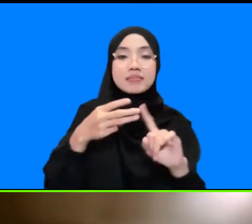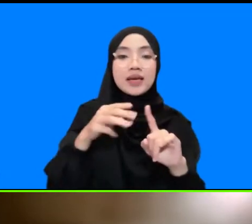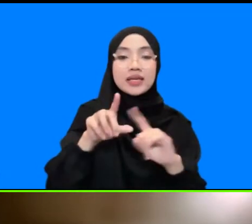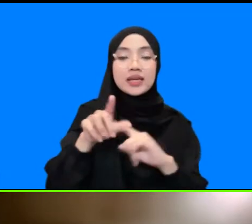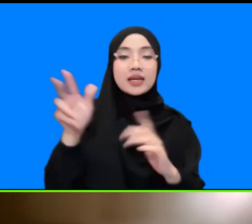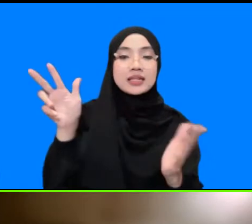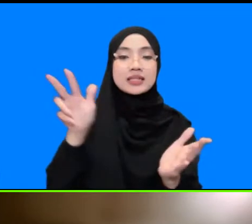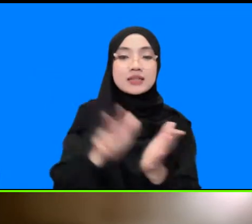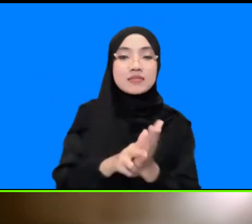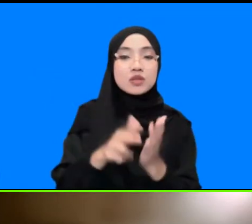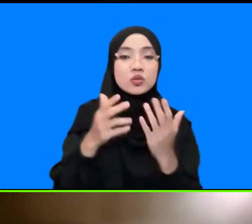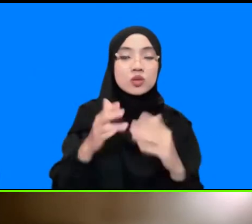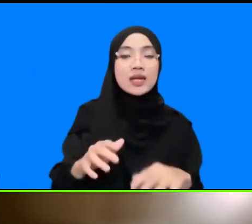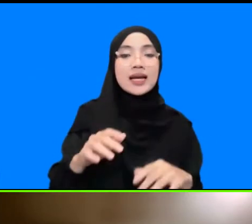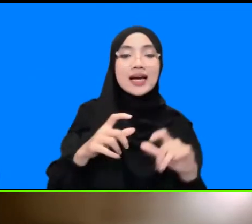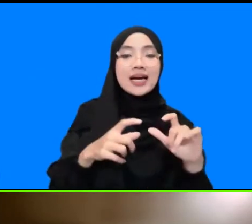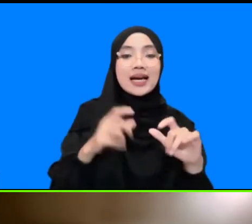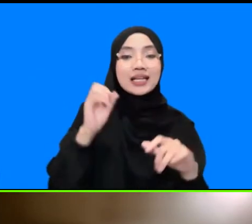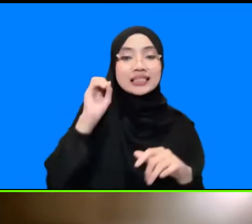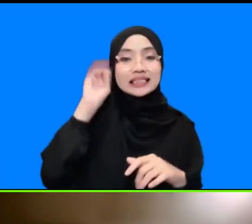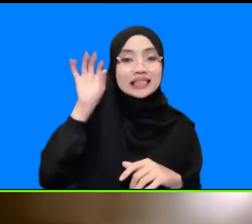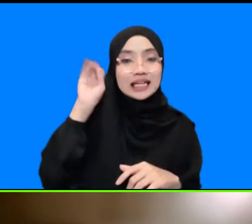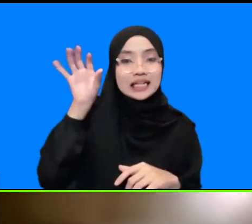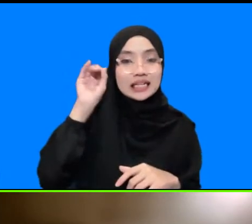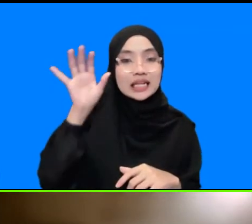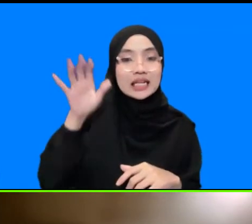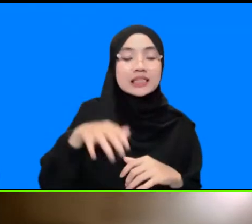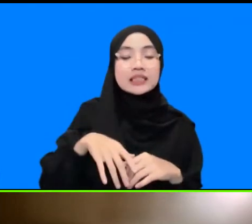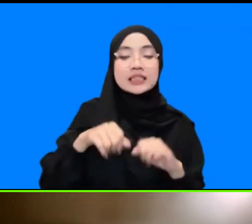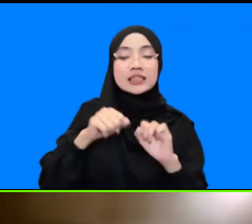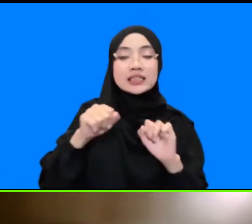Inatius sistem peringatan dini tsunami